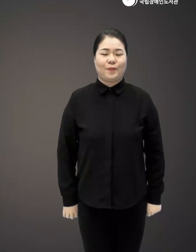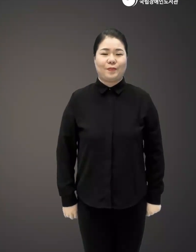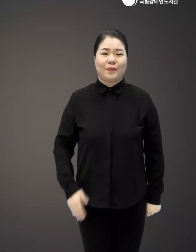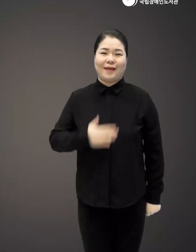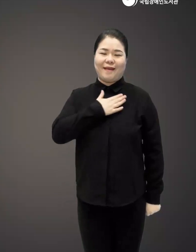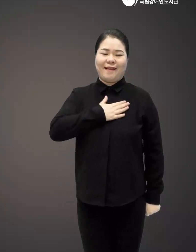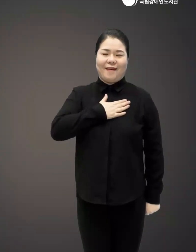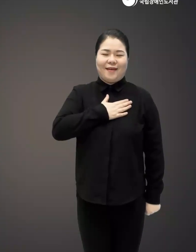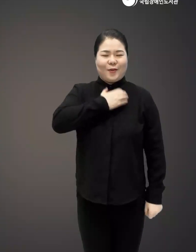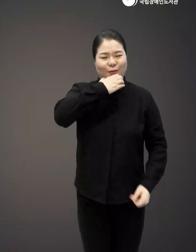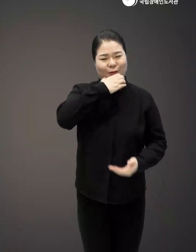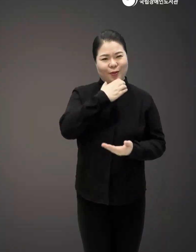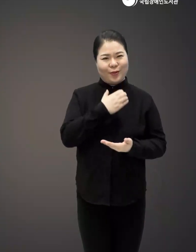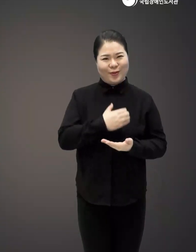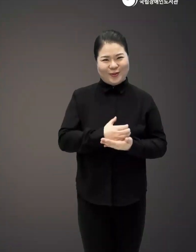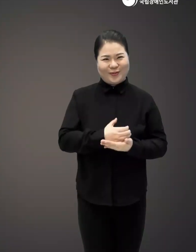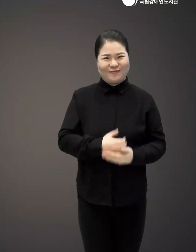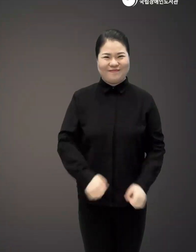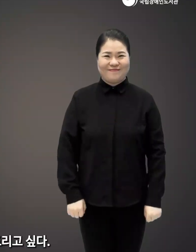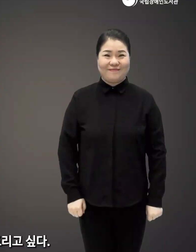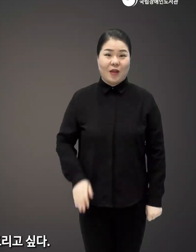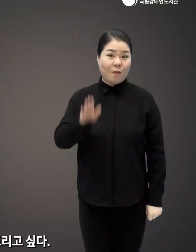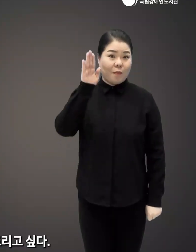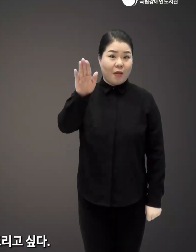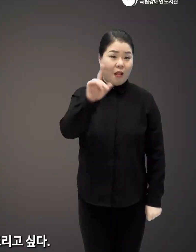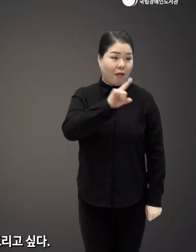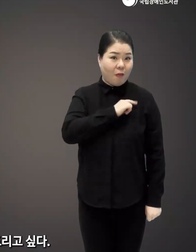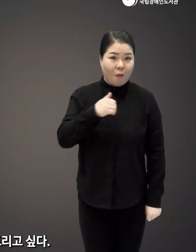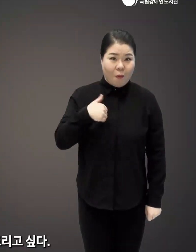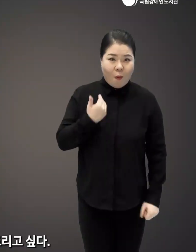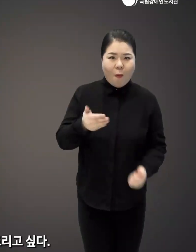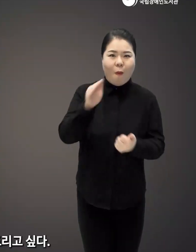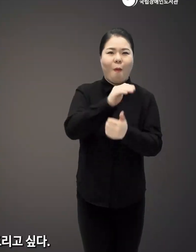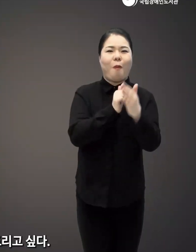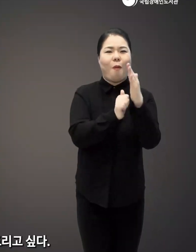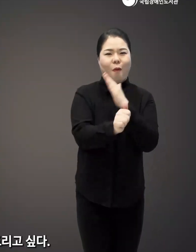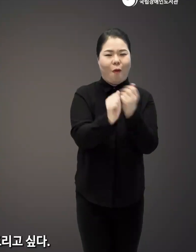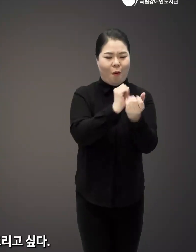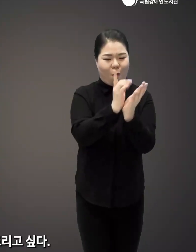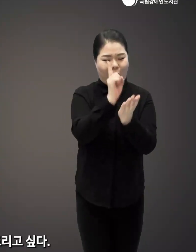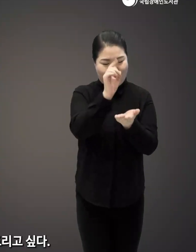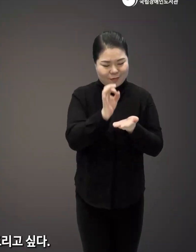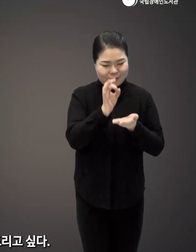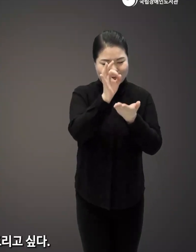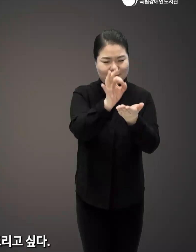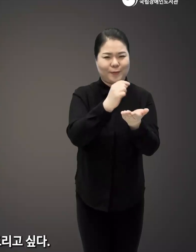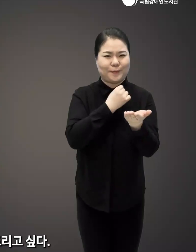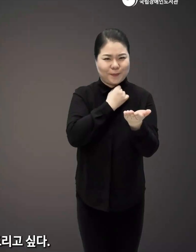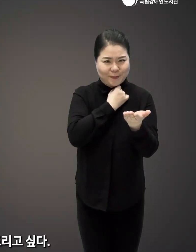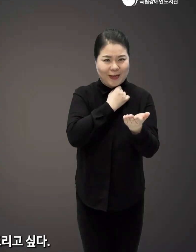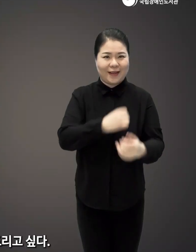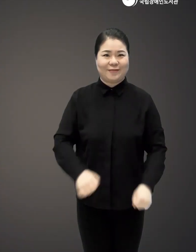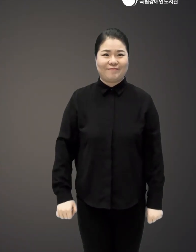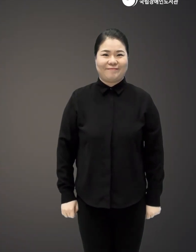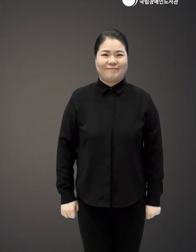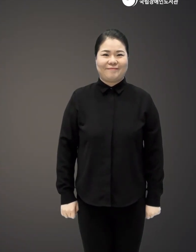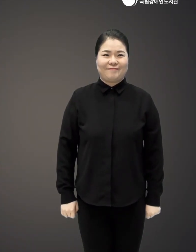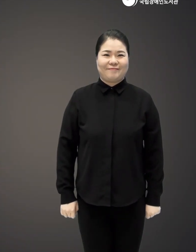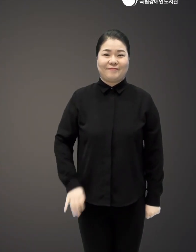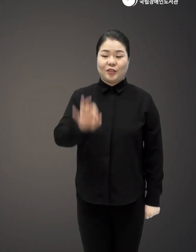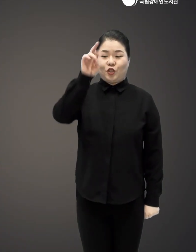가슴이 뜨거워진다 언젠가 이름 모를 그의 묘지를 찾아 꽃 한 송이를 채워드리고 싶다